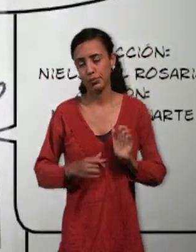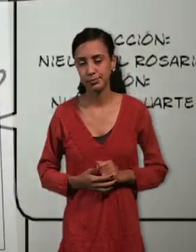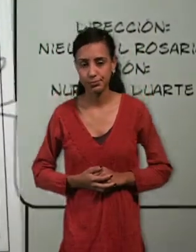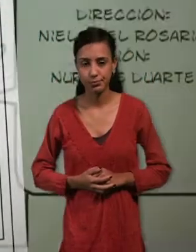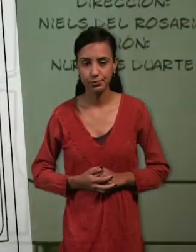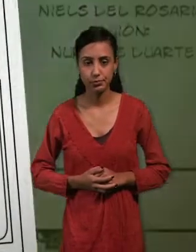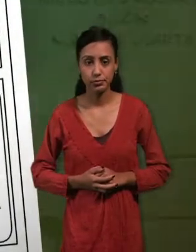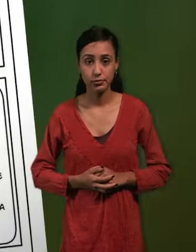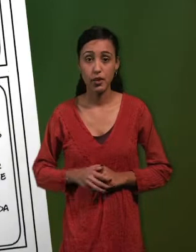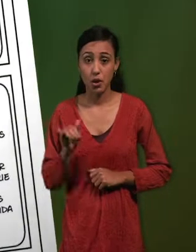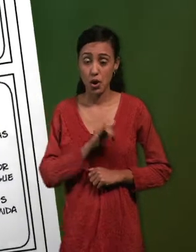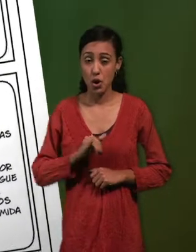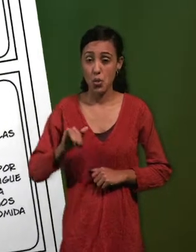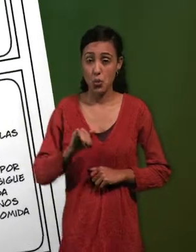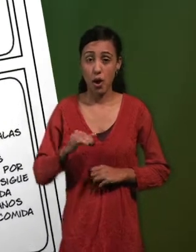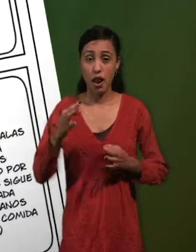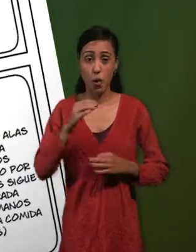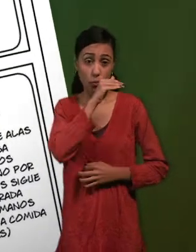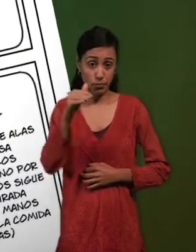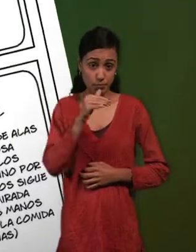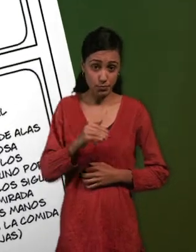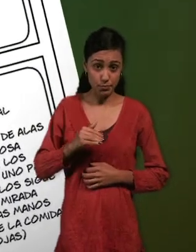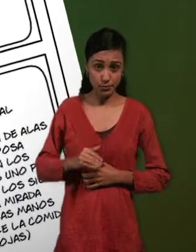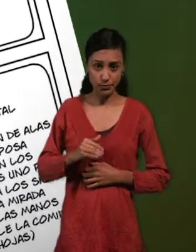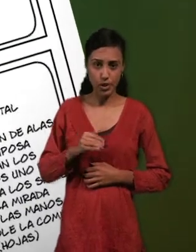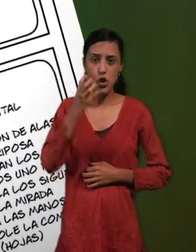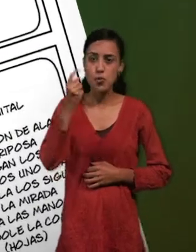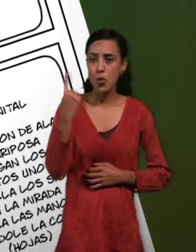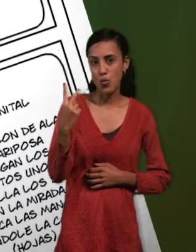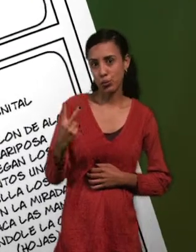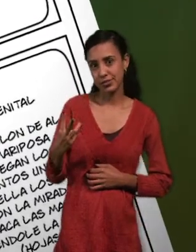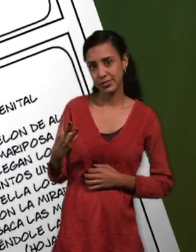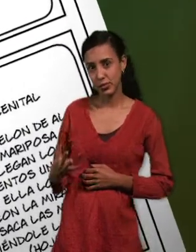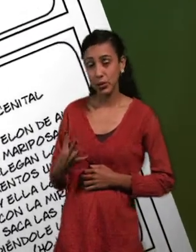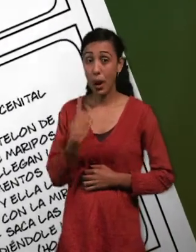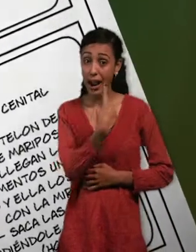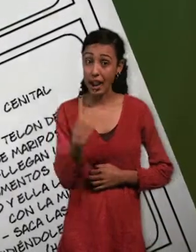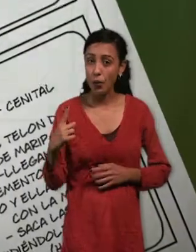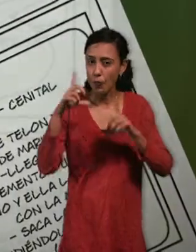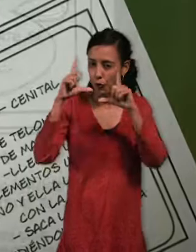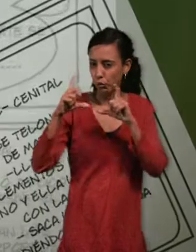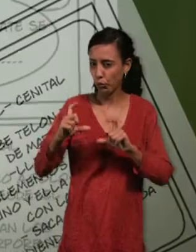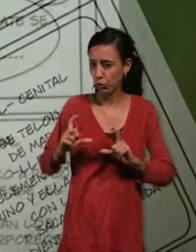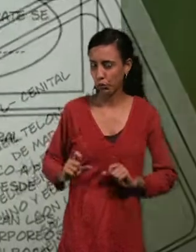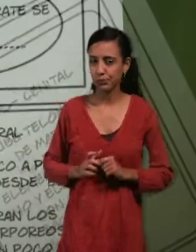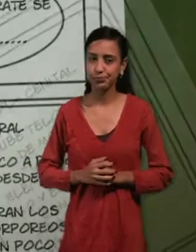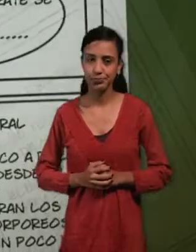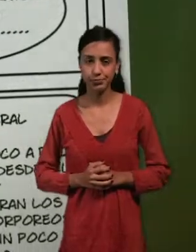Divide la hoja en cuadros y enúmeralos. En cada cuadro dibujarás un fotograma del plano en cuestión. Y